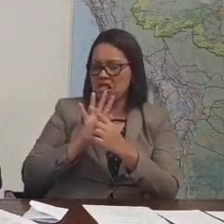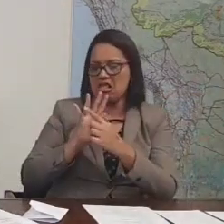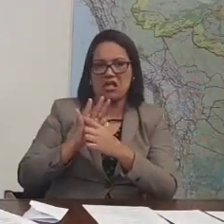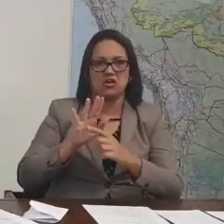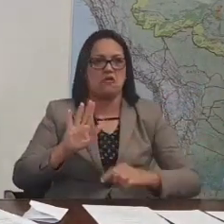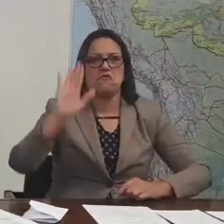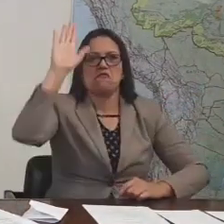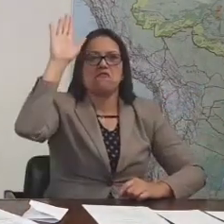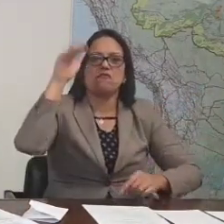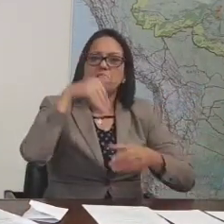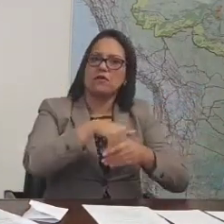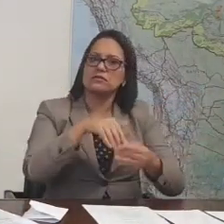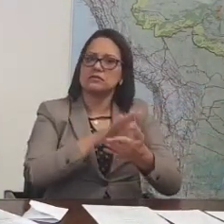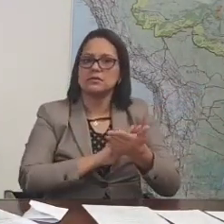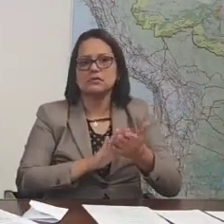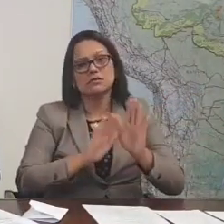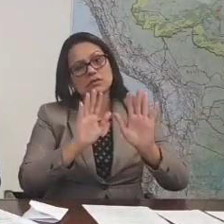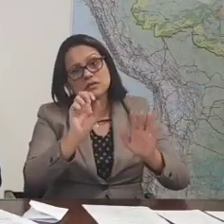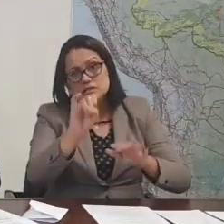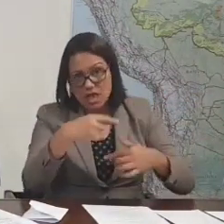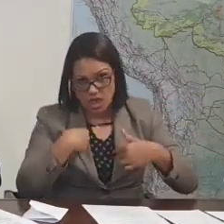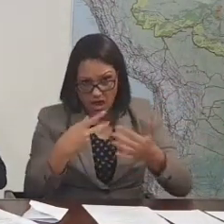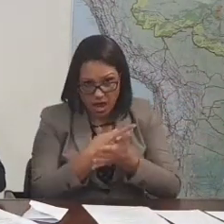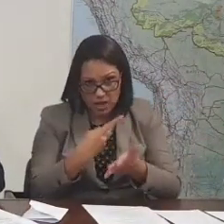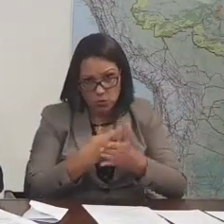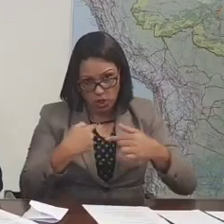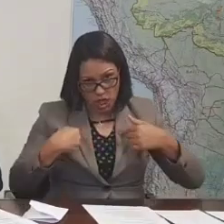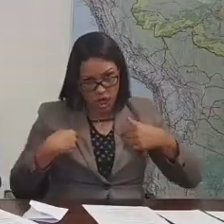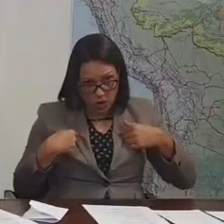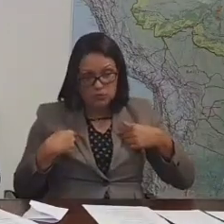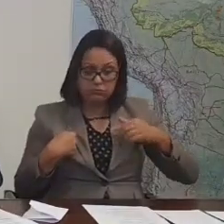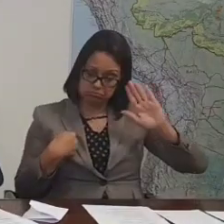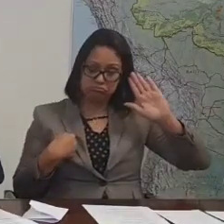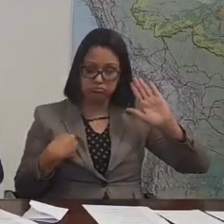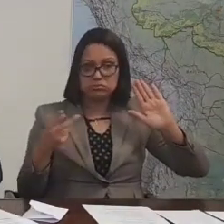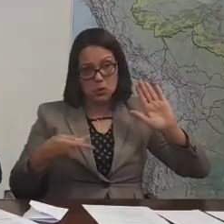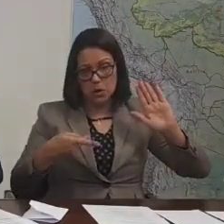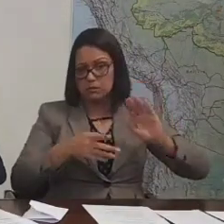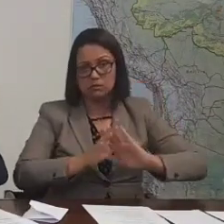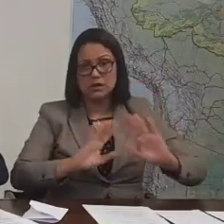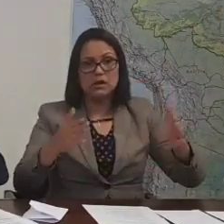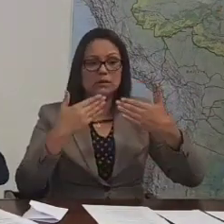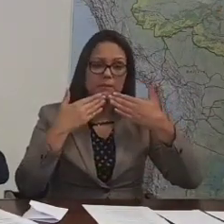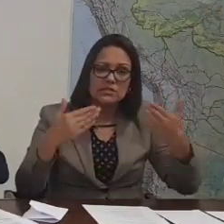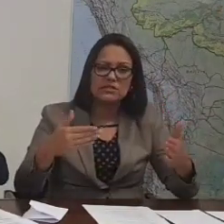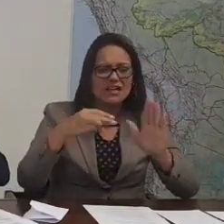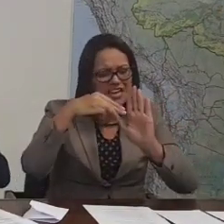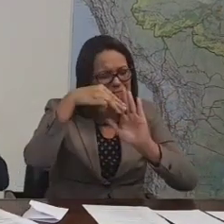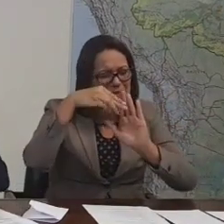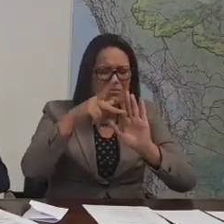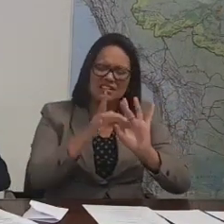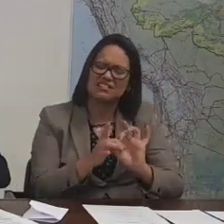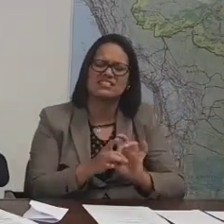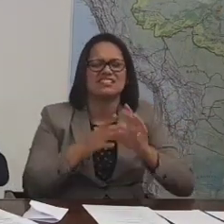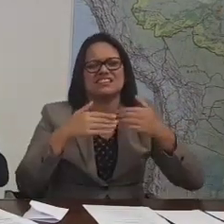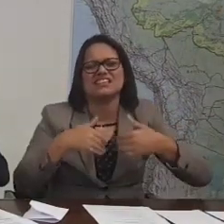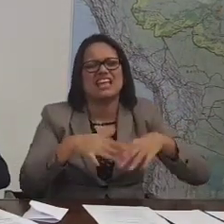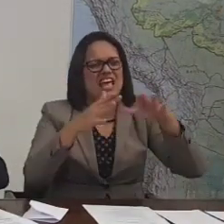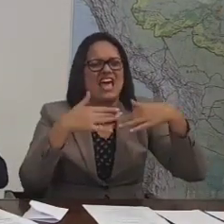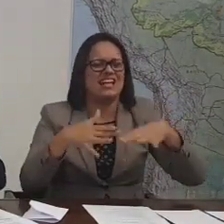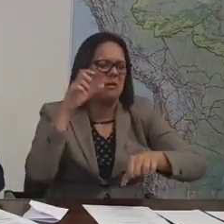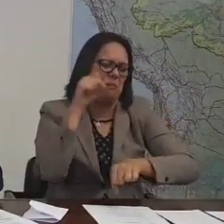Então, se alguém errou, foi eu. Se bem que eu não errei também. Pedi para que a MP prosseguisse